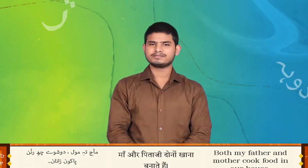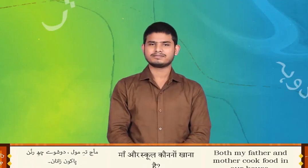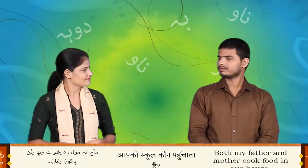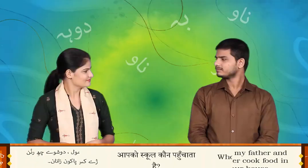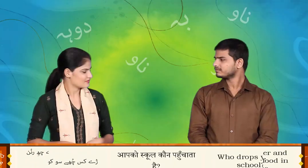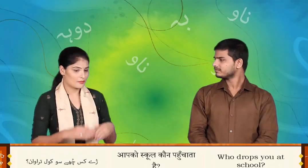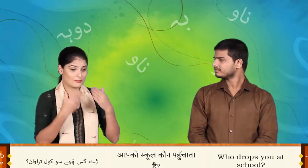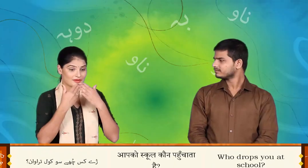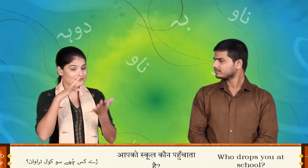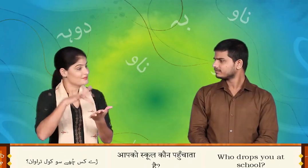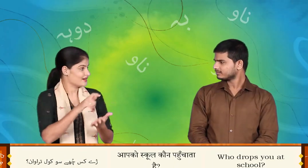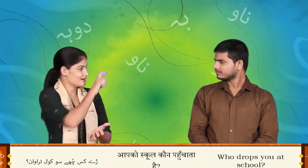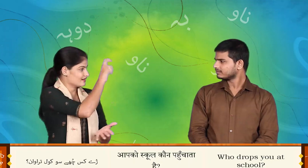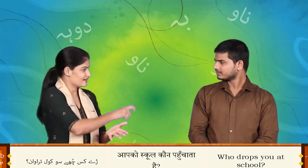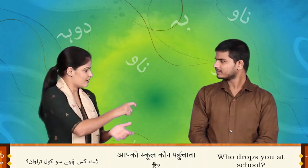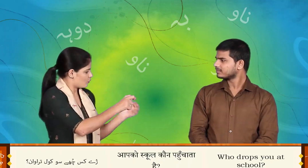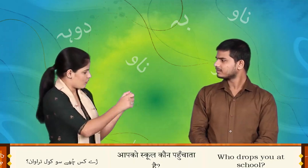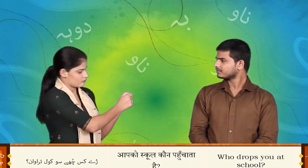चे कुस ची स्कूल तरावान